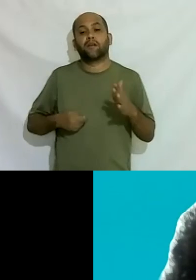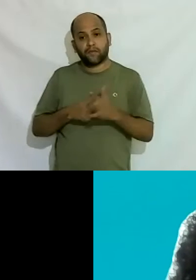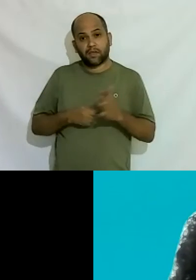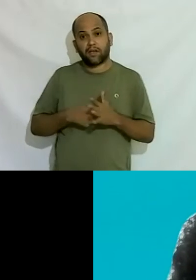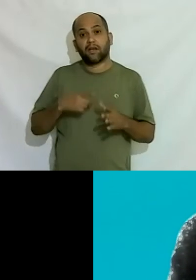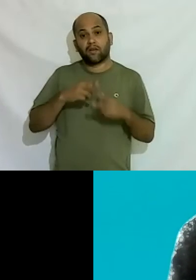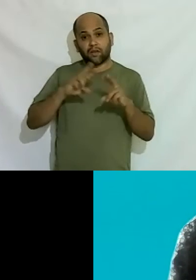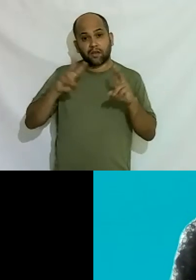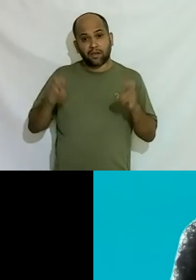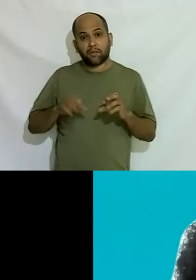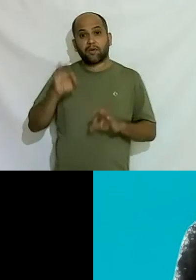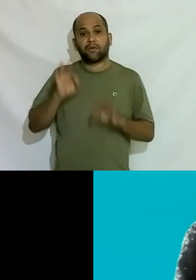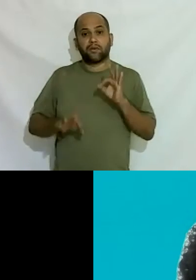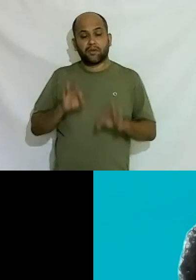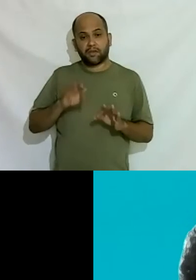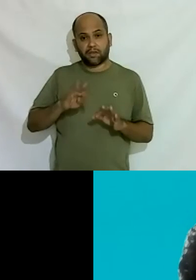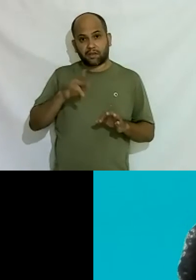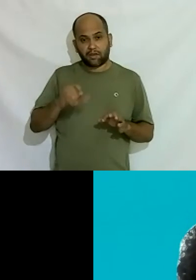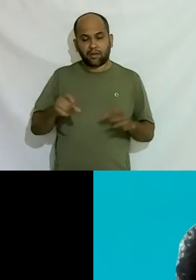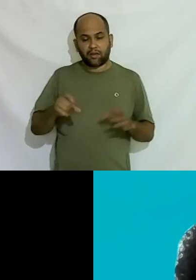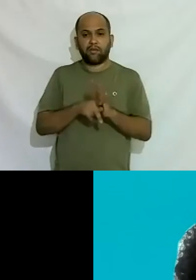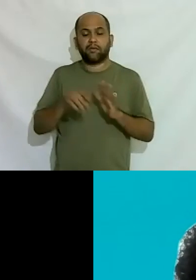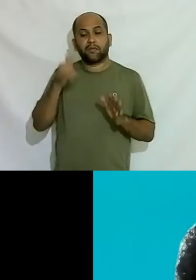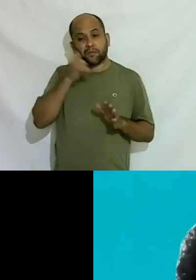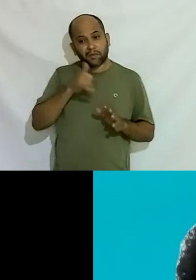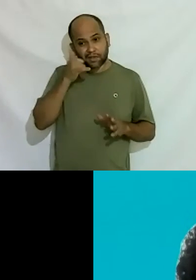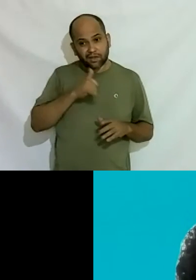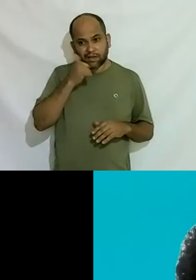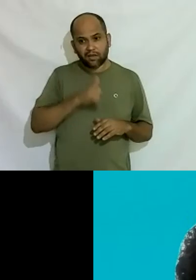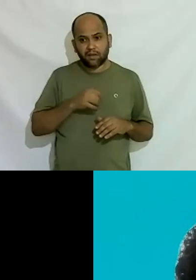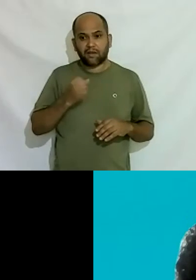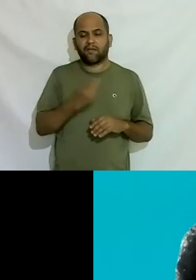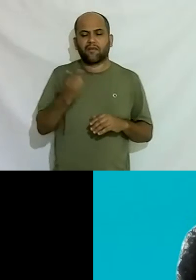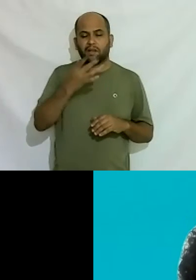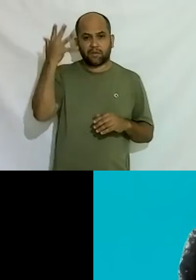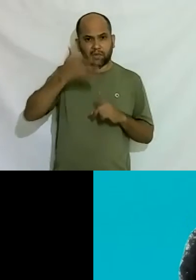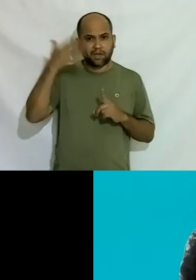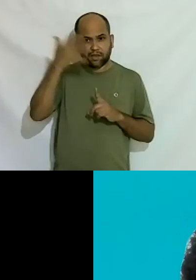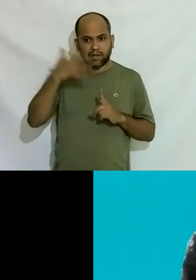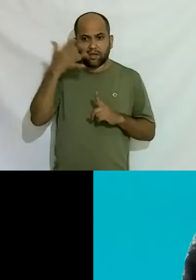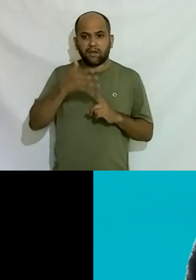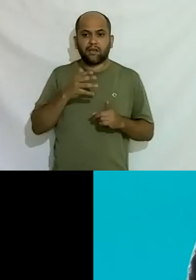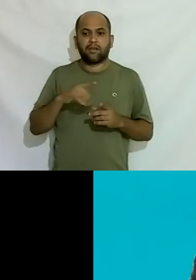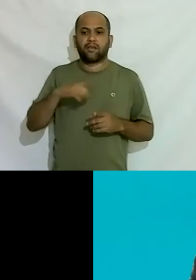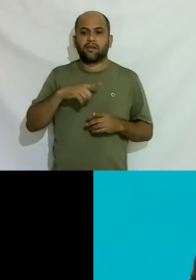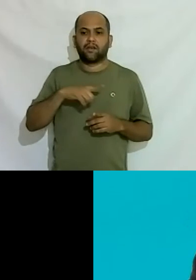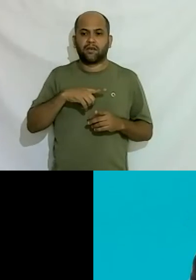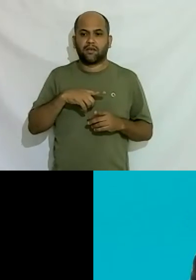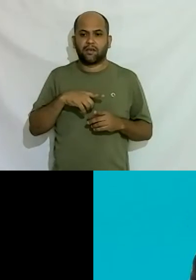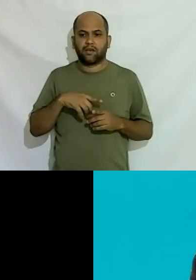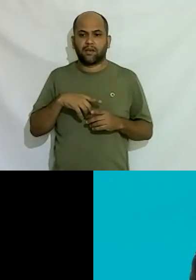só com trans com questão das mulheres faz palestras de feminismo também para mulheres